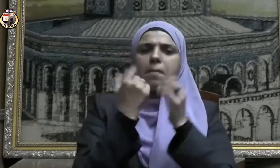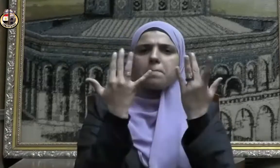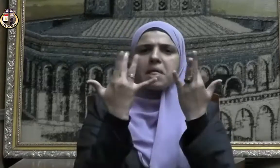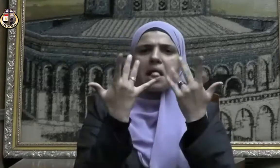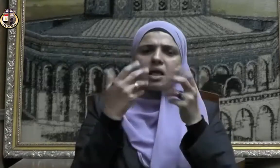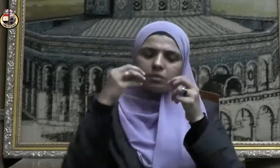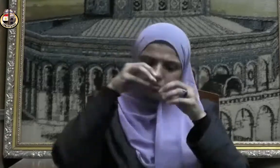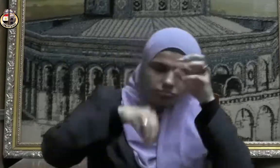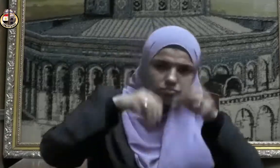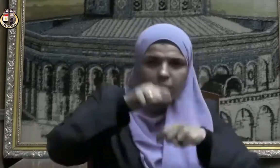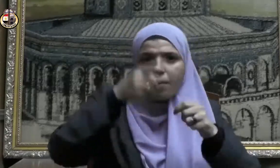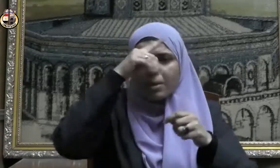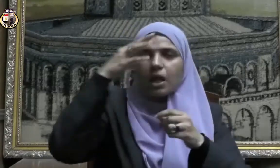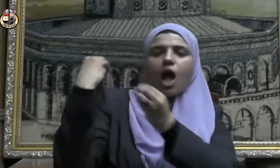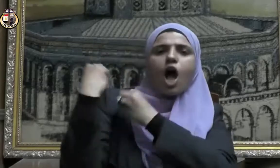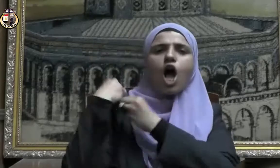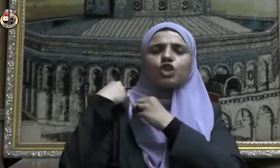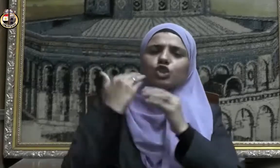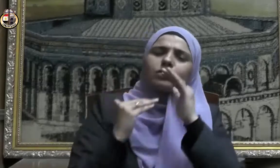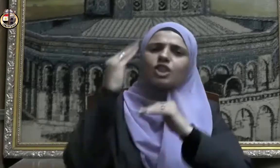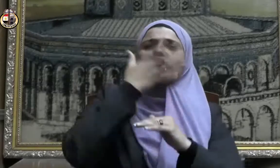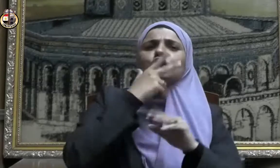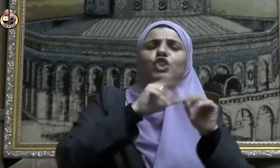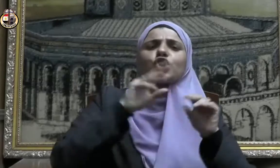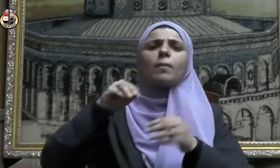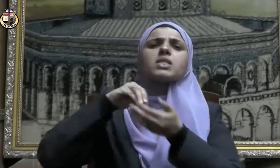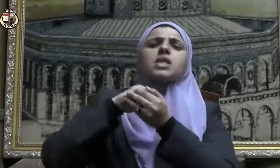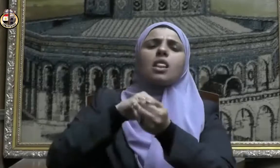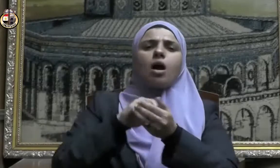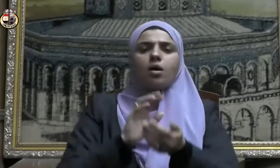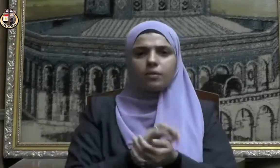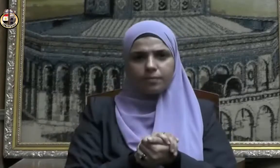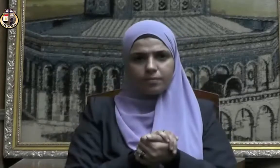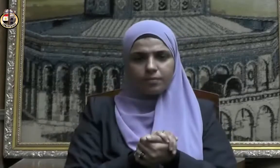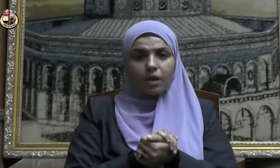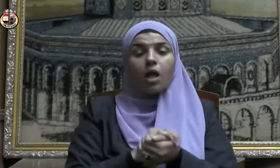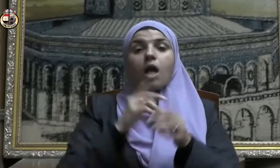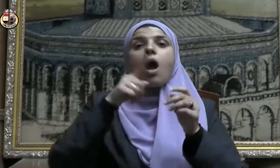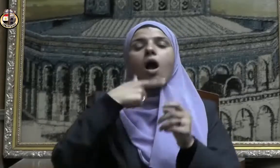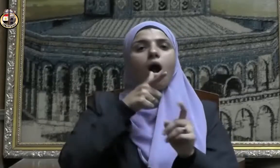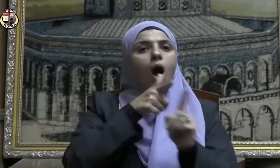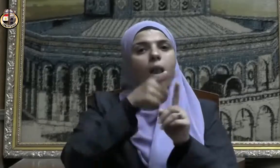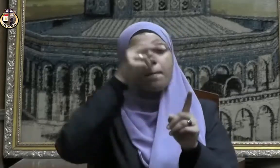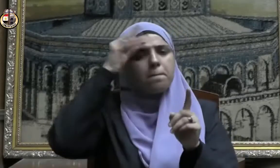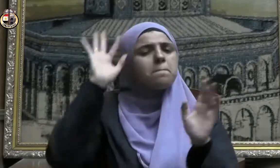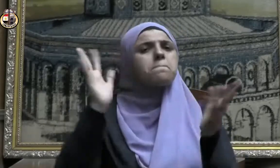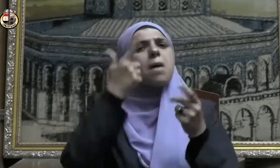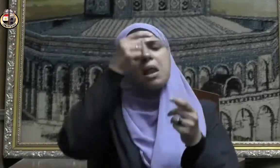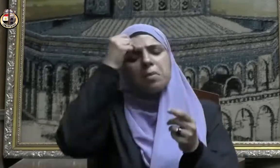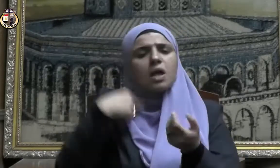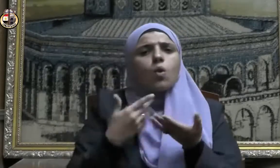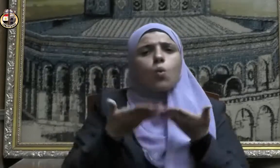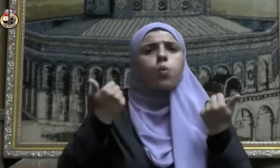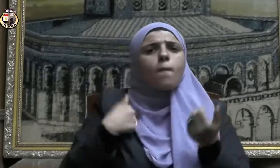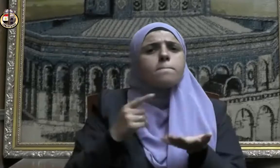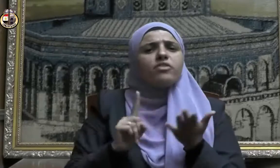بيده فينفع نفسه ويتصدق قالوا فإن لم يجد